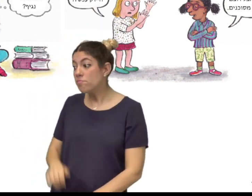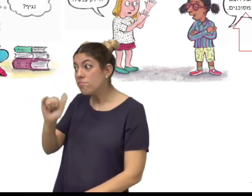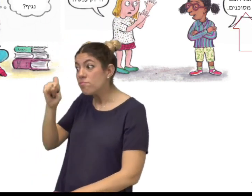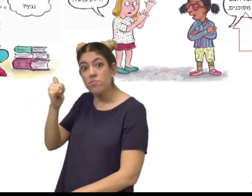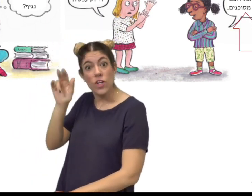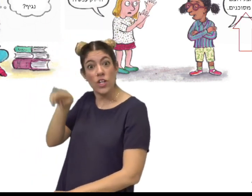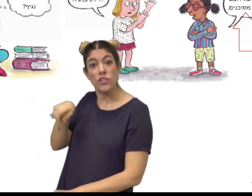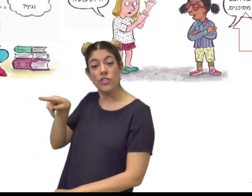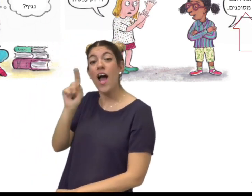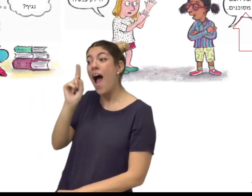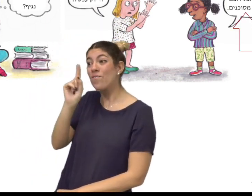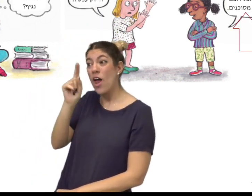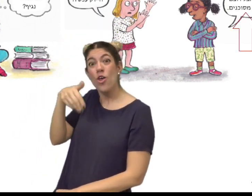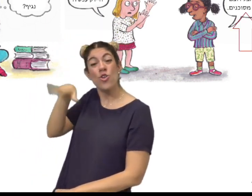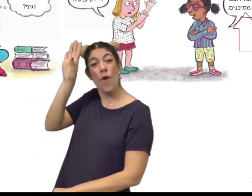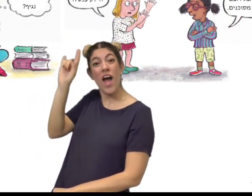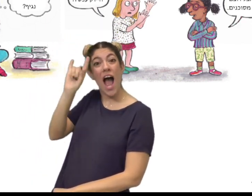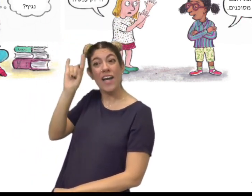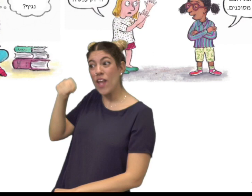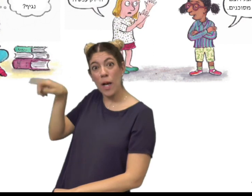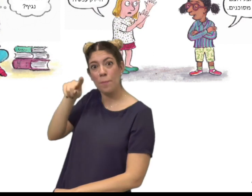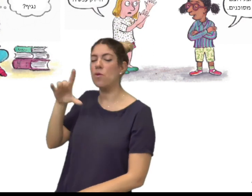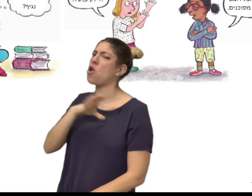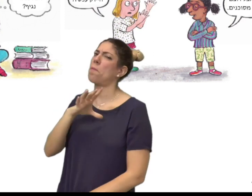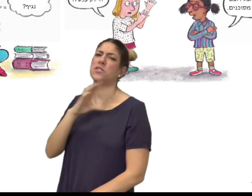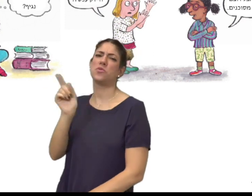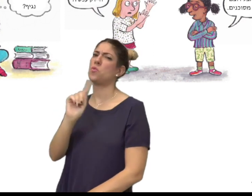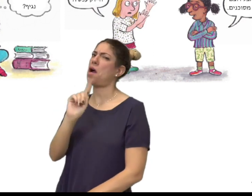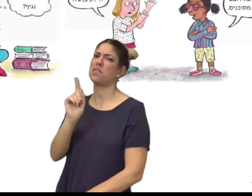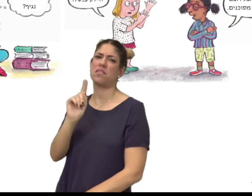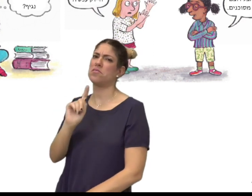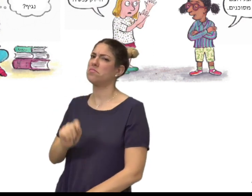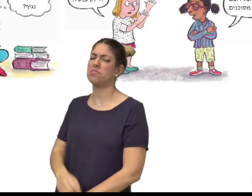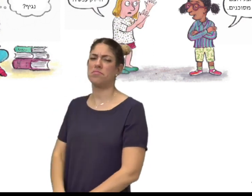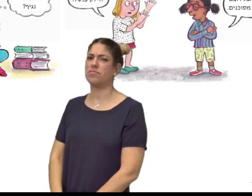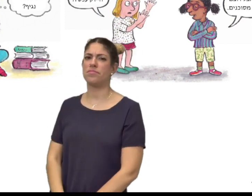כן, יש אליי חיידקים, אבל רוב החיידקים לא מסוכנים.